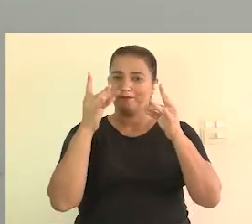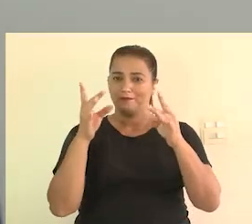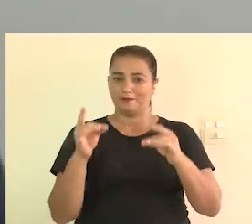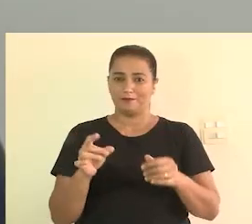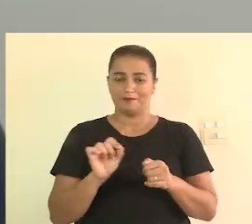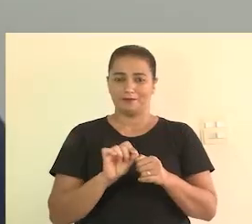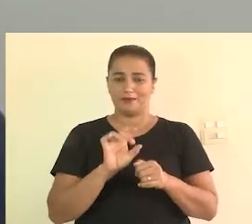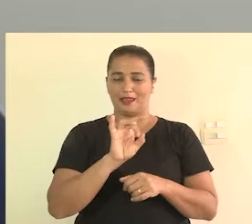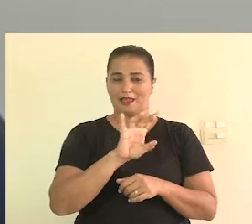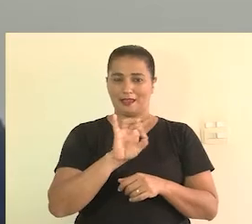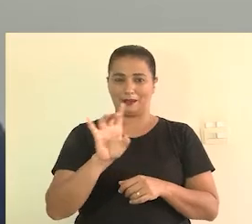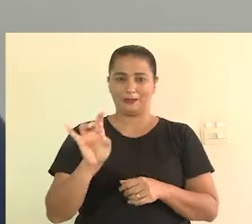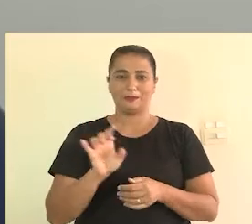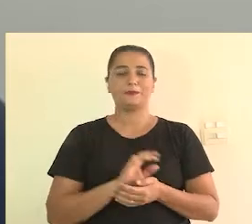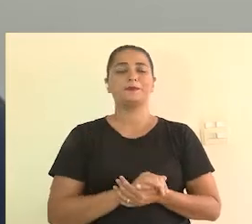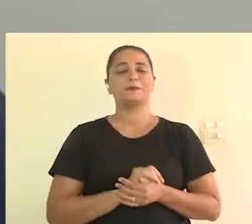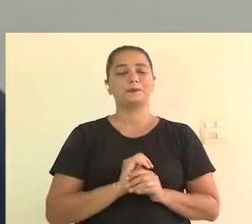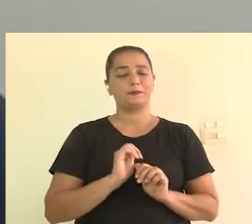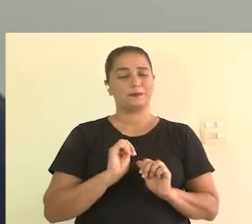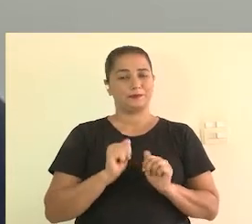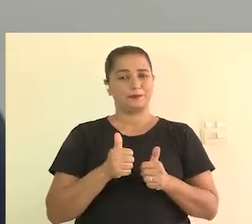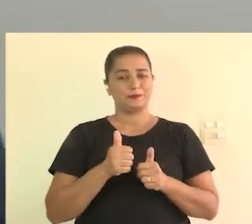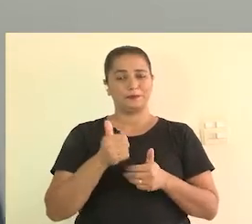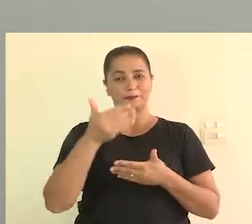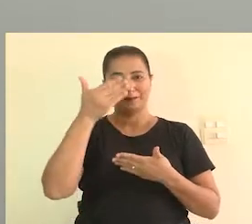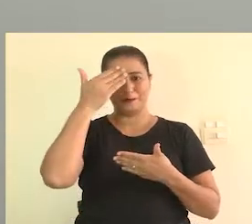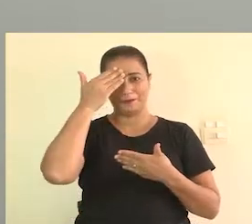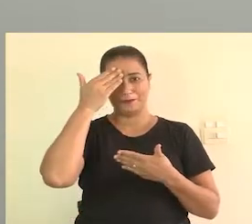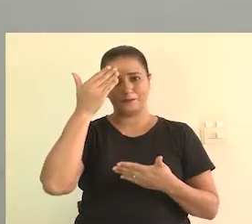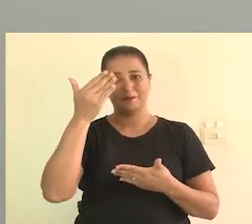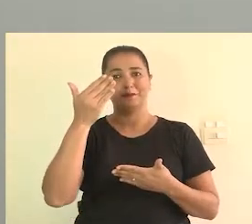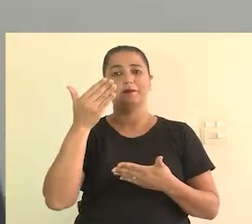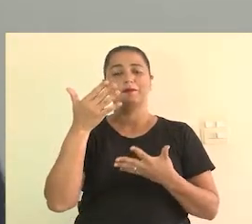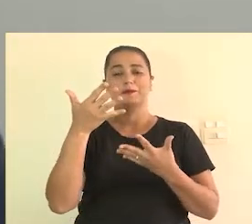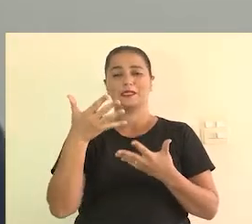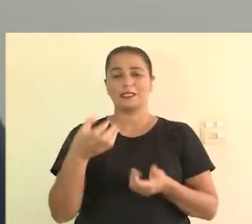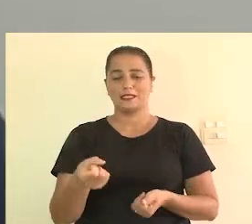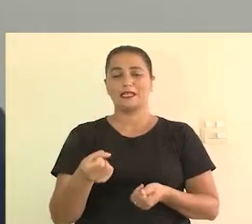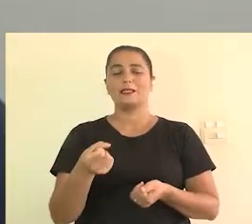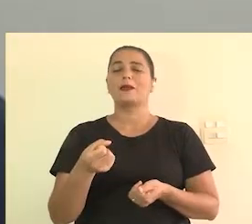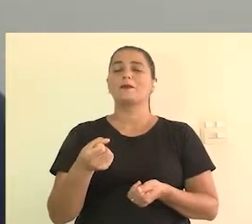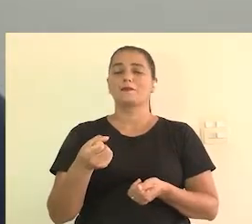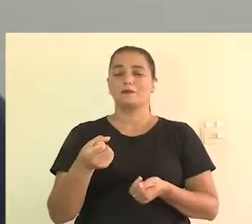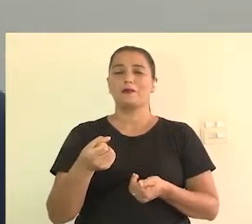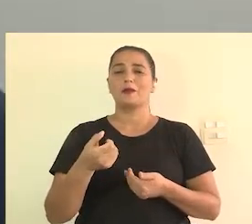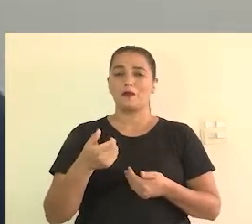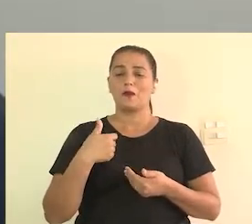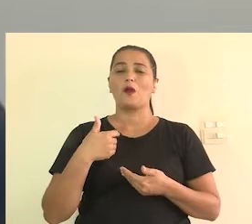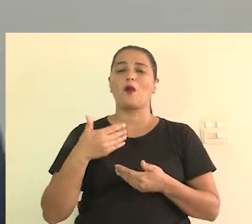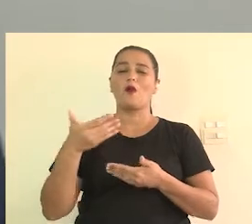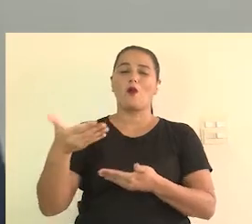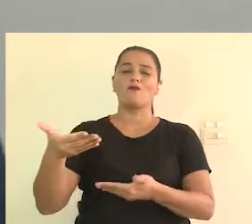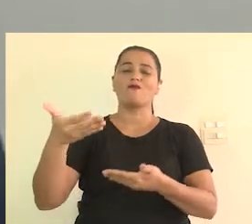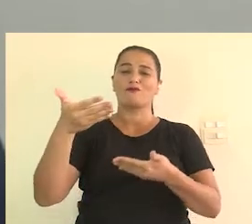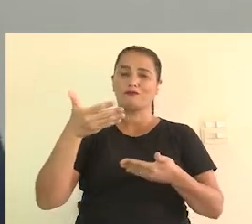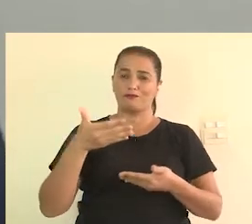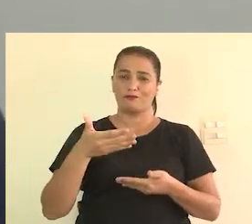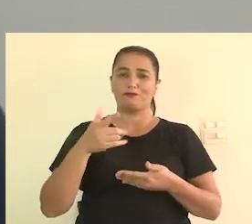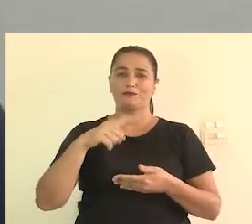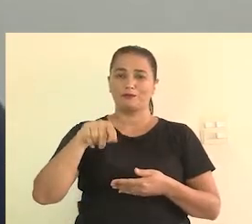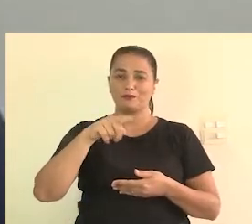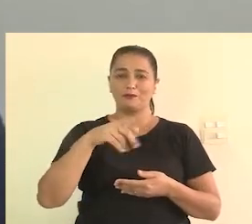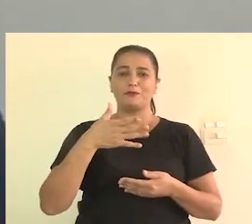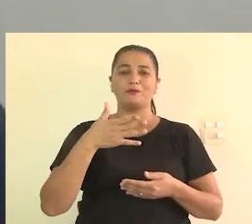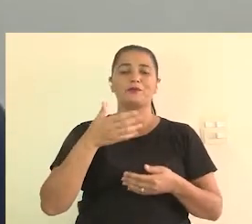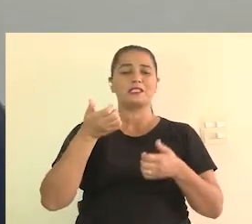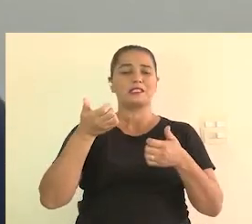o que vocês fazem, cada um, está certo? E eu queria agradecer por aceitar esse convite de estar aqui na mesa, que aí depois eu vou falar um